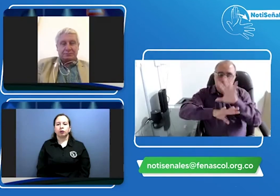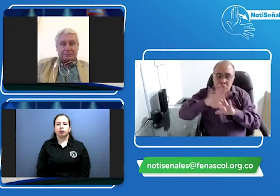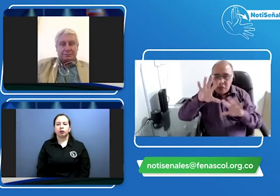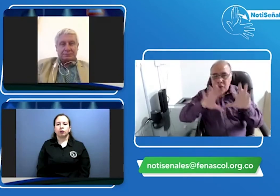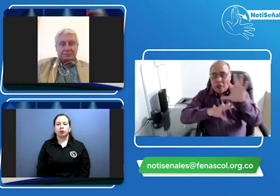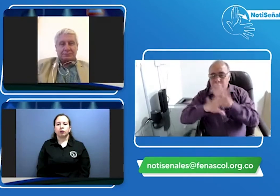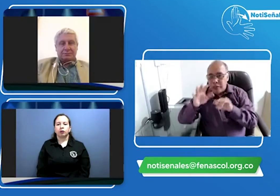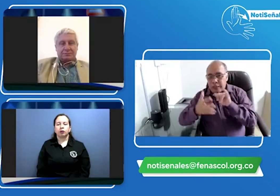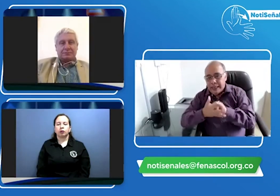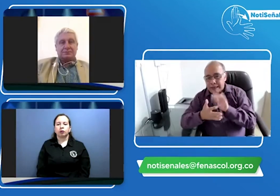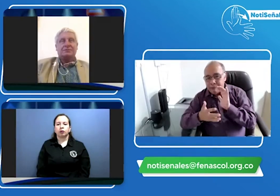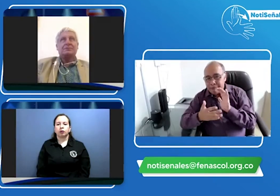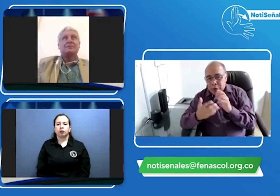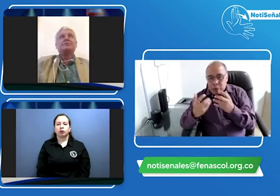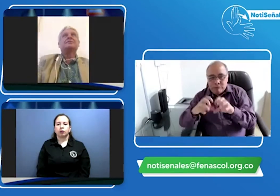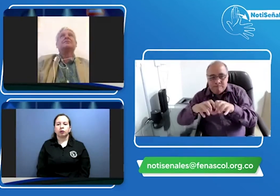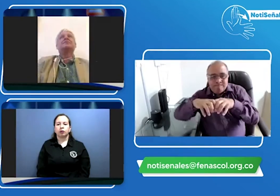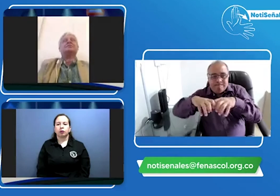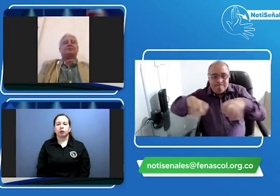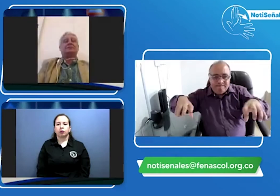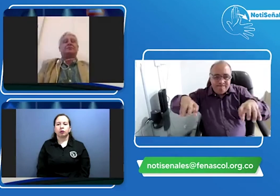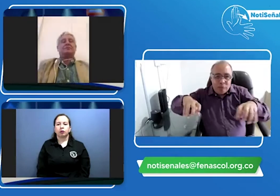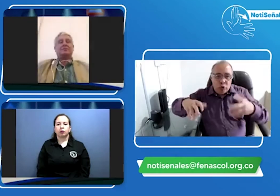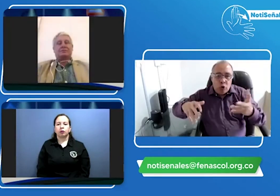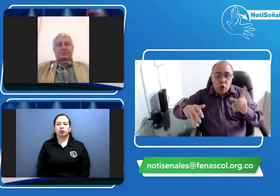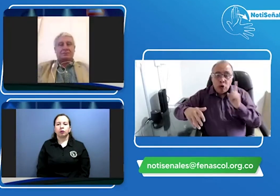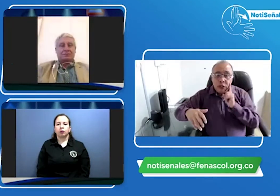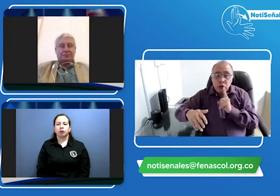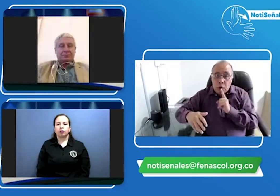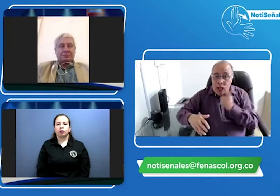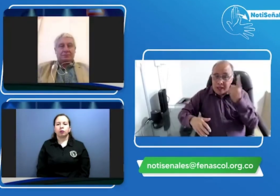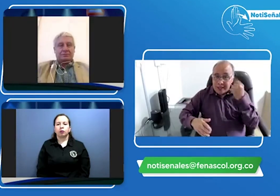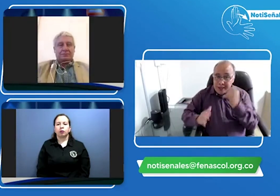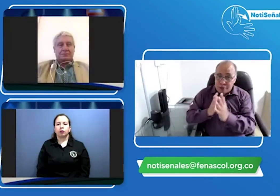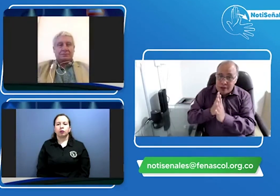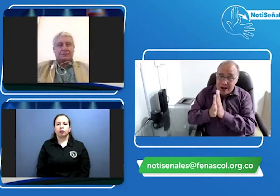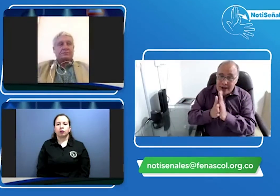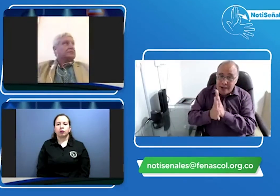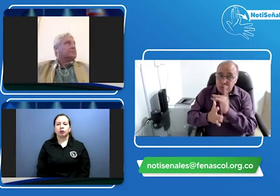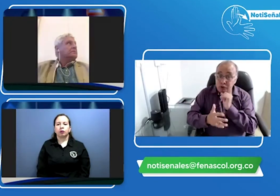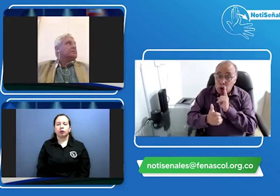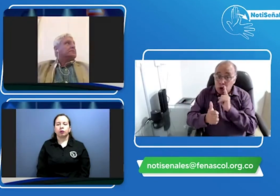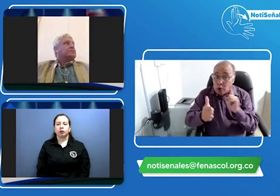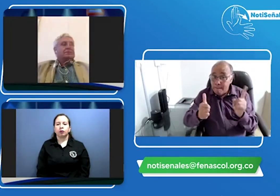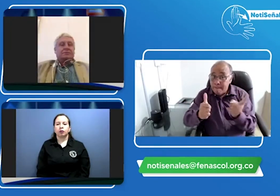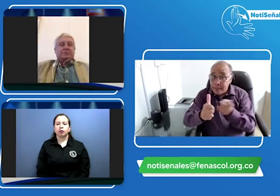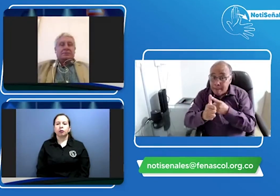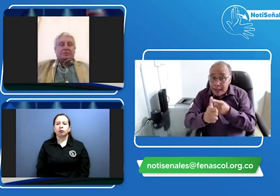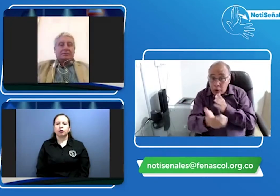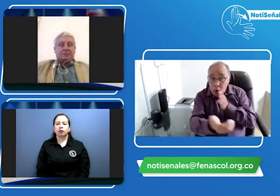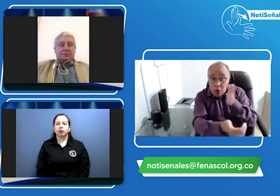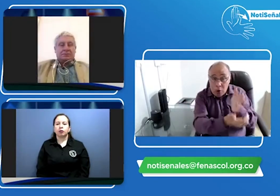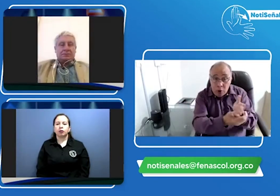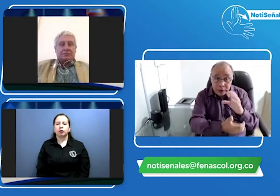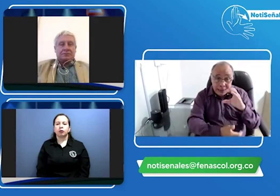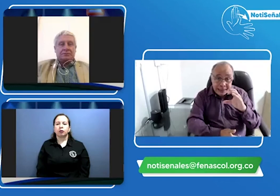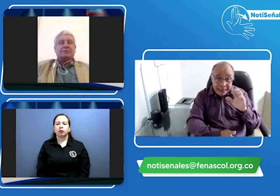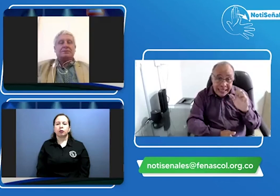de ajustes razonables y usted tiene razón ¿no? en que todavía hay como mucha duda al respecto